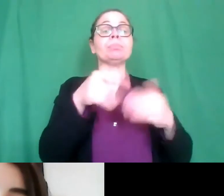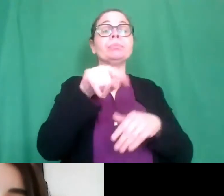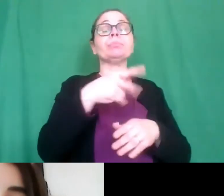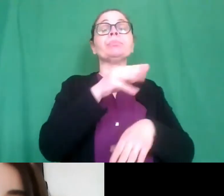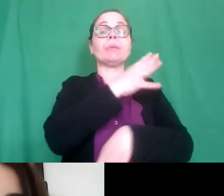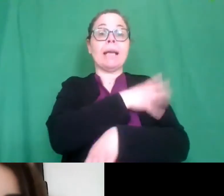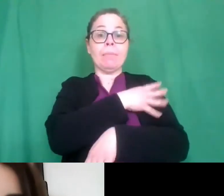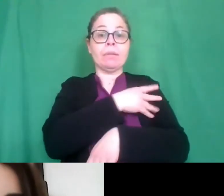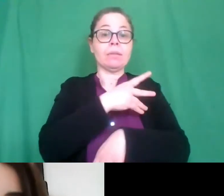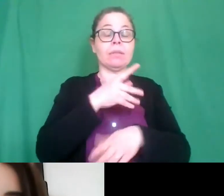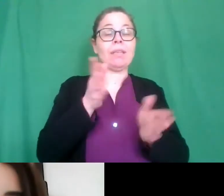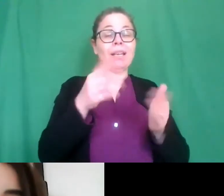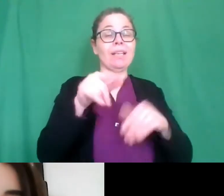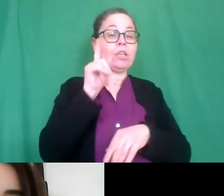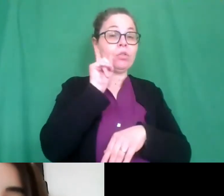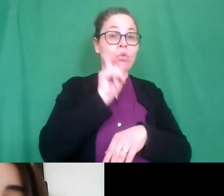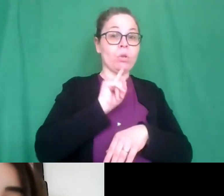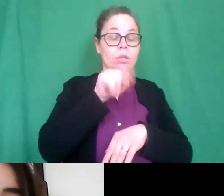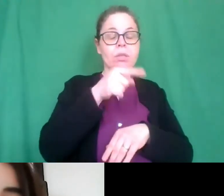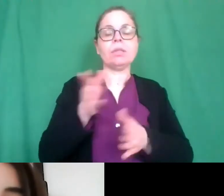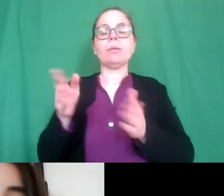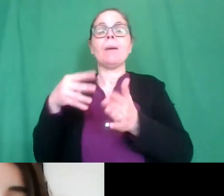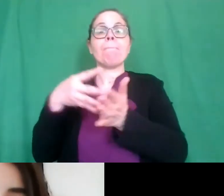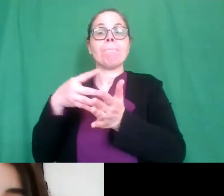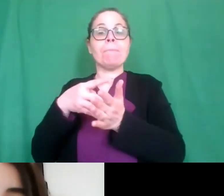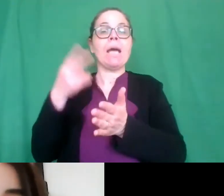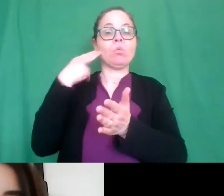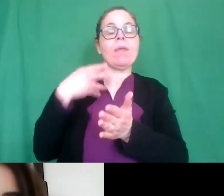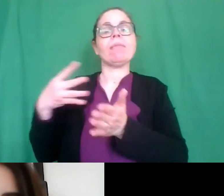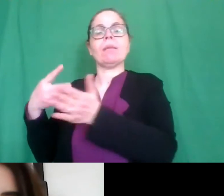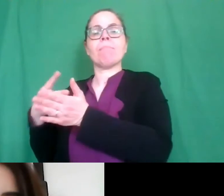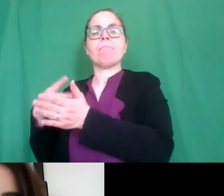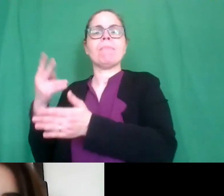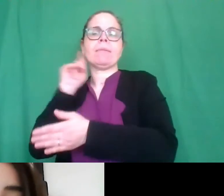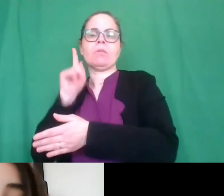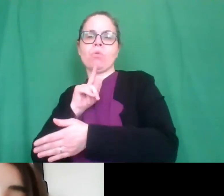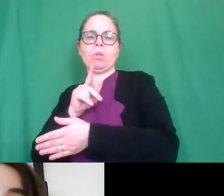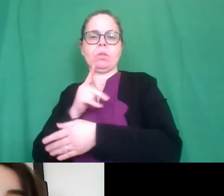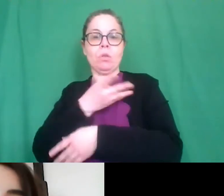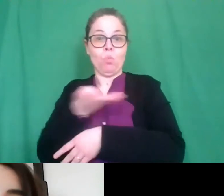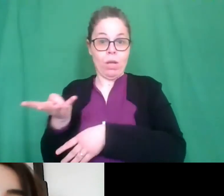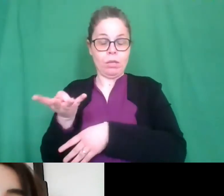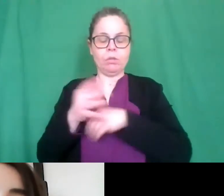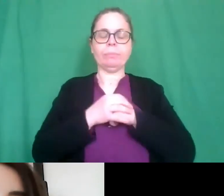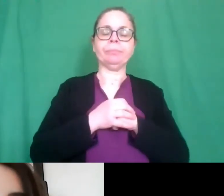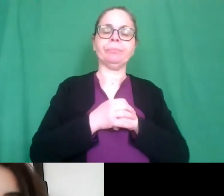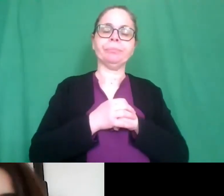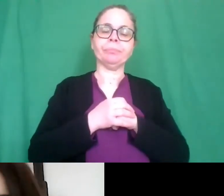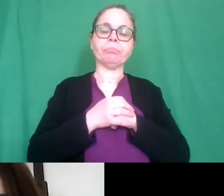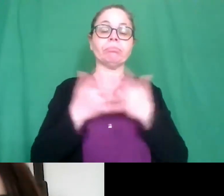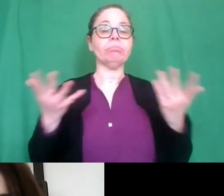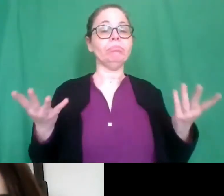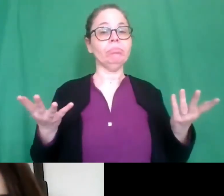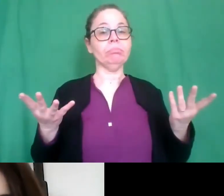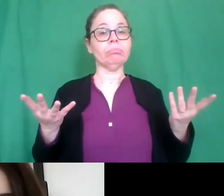così anche la scuola secondaria di primo grado quindi le medie nella sezione udenti e nella sezione sordi e appunto hanno